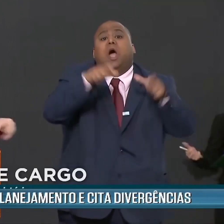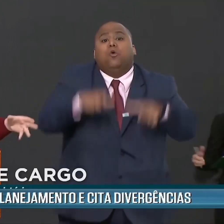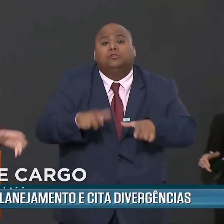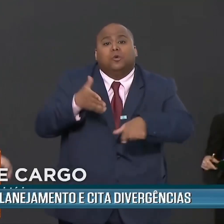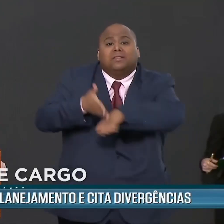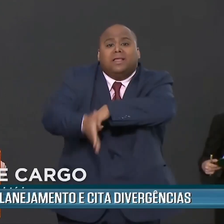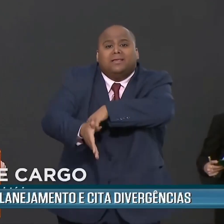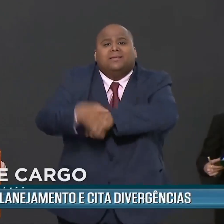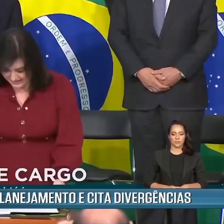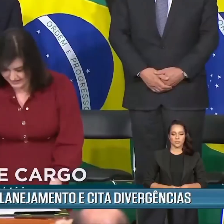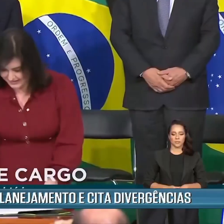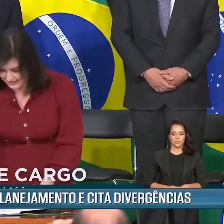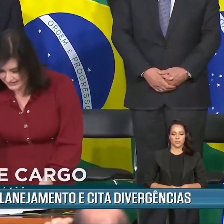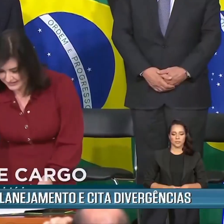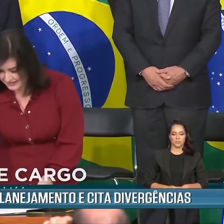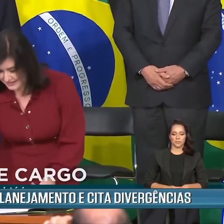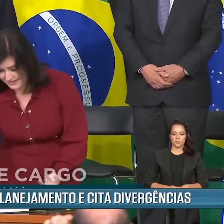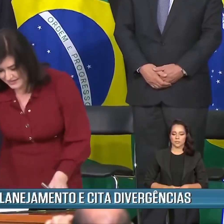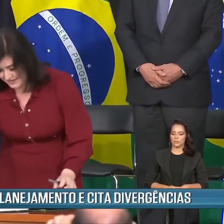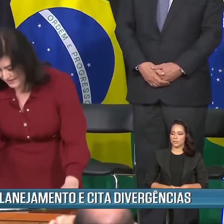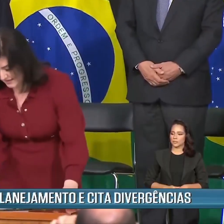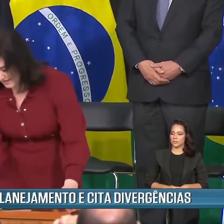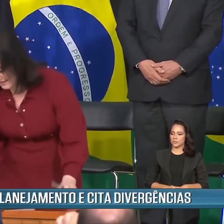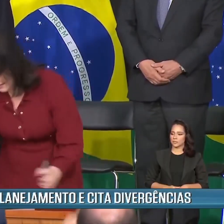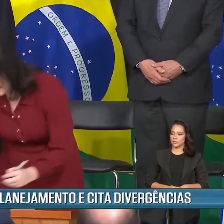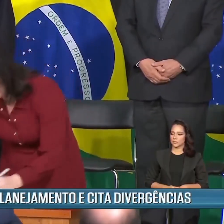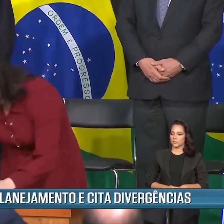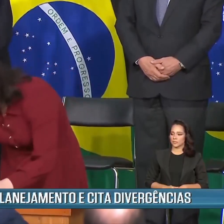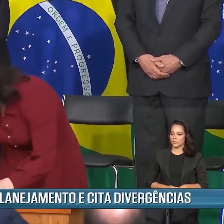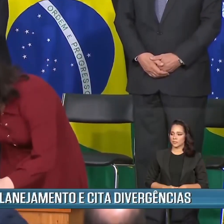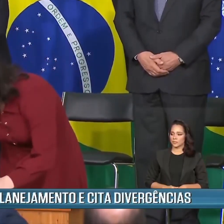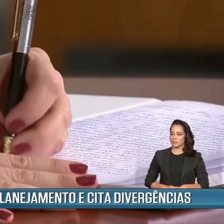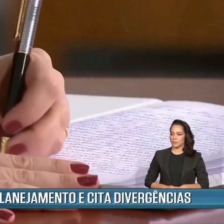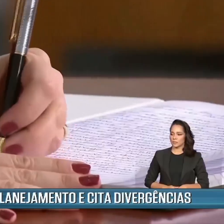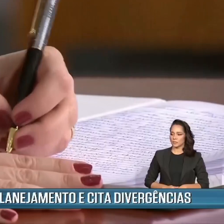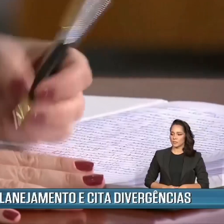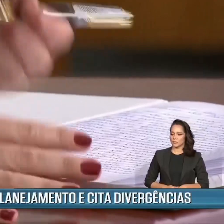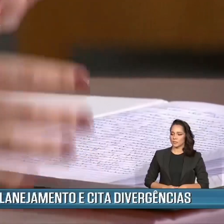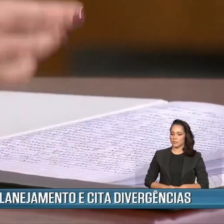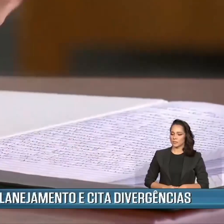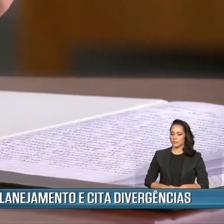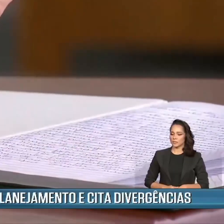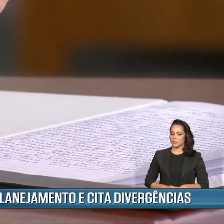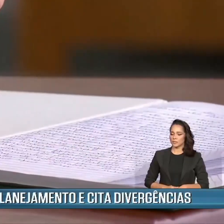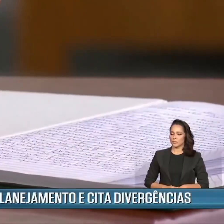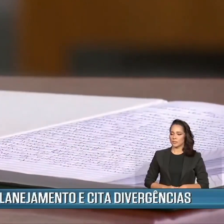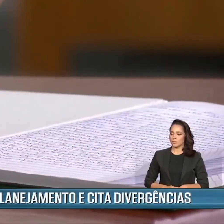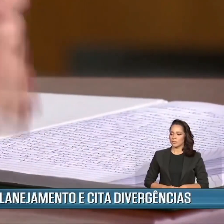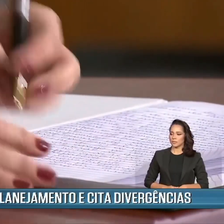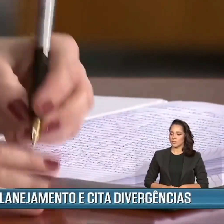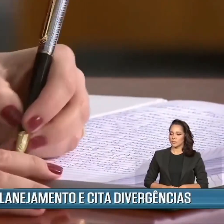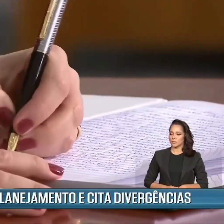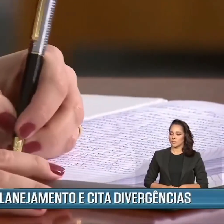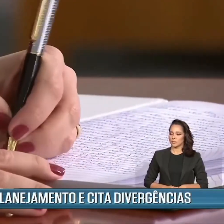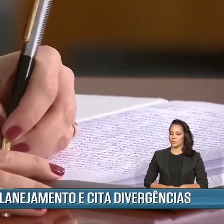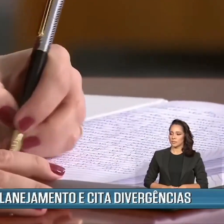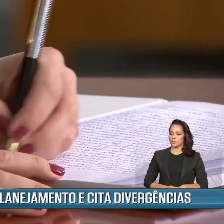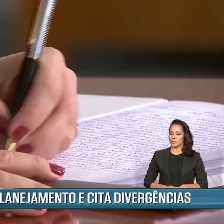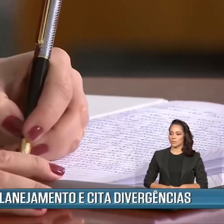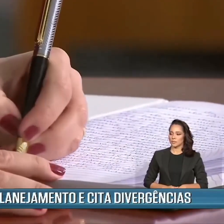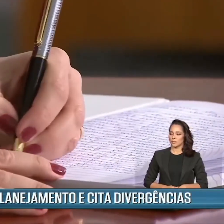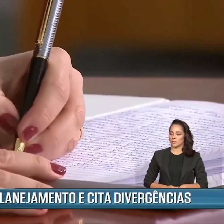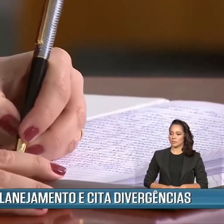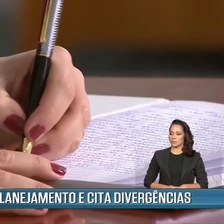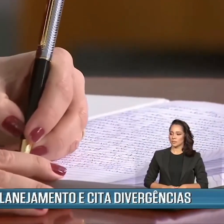na pauta econômica. A ministra disse que vai trabalhar para garantir segurança pública, segurança socioambiental